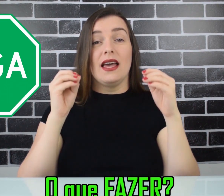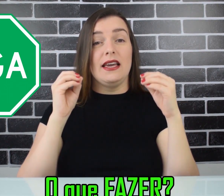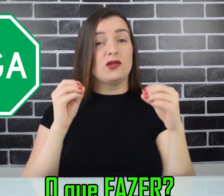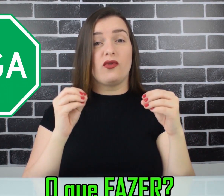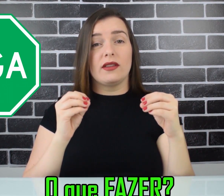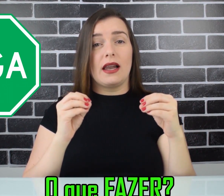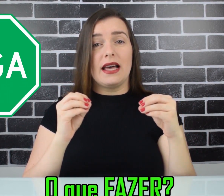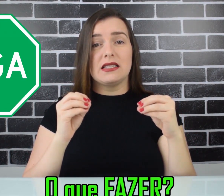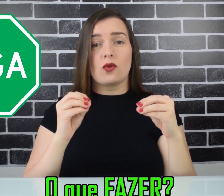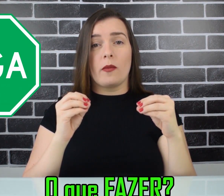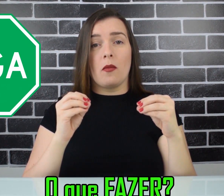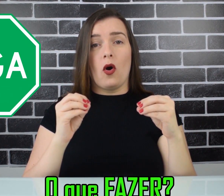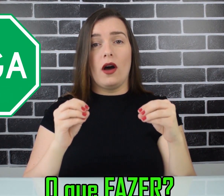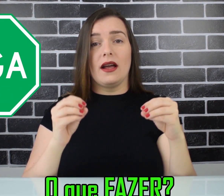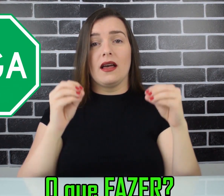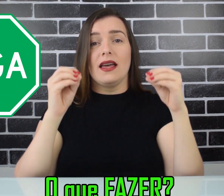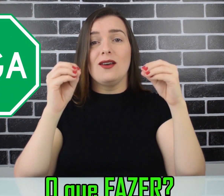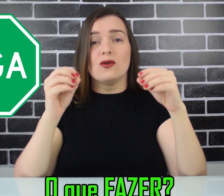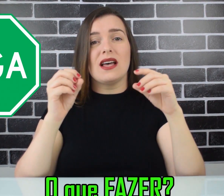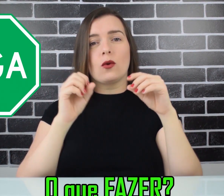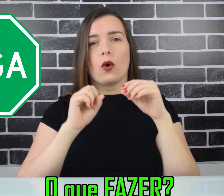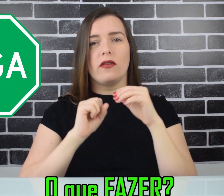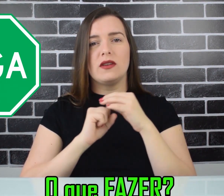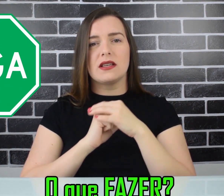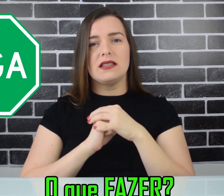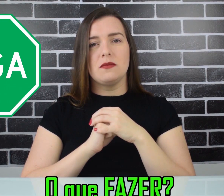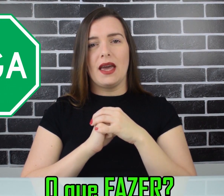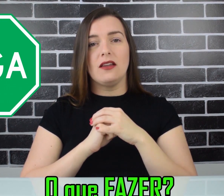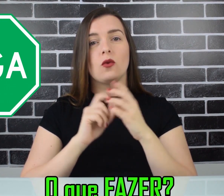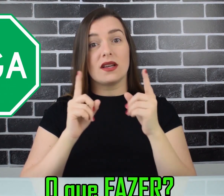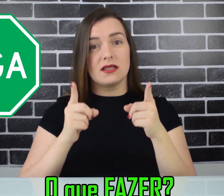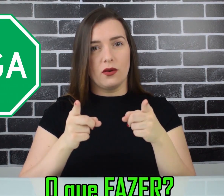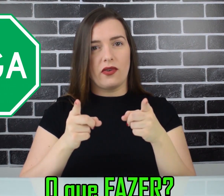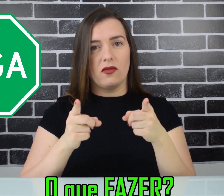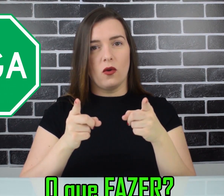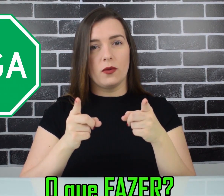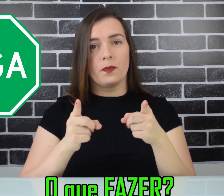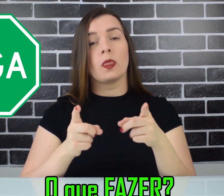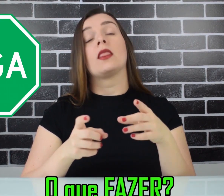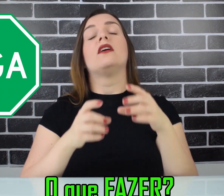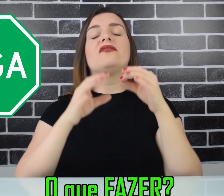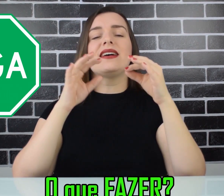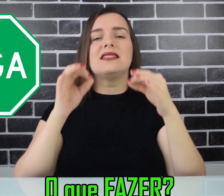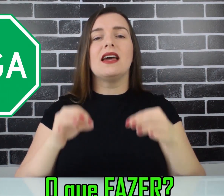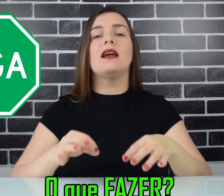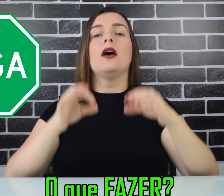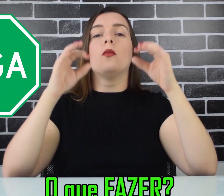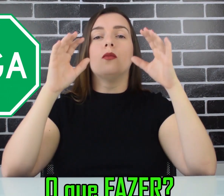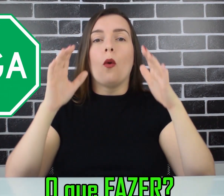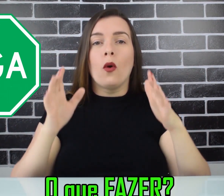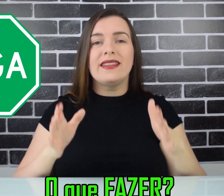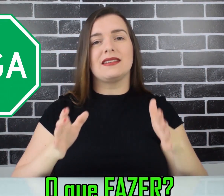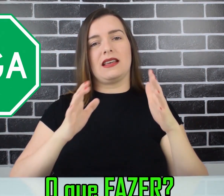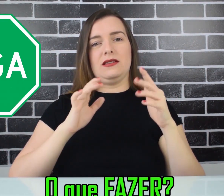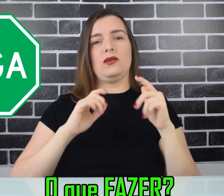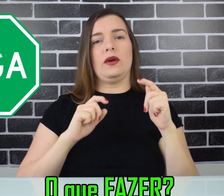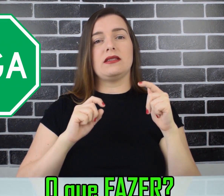Isso fortalece sua memória e usa a curva do esquecimento a seu favor? Fazer muitas questões?